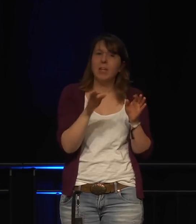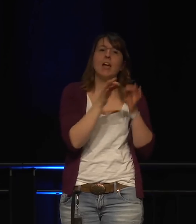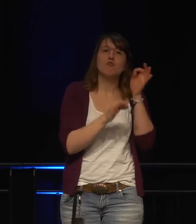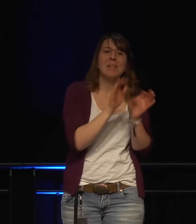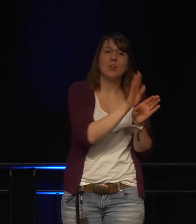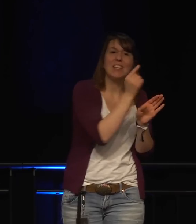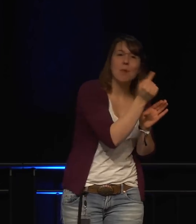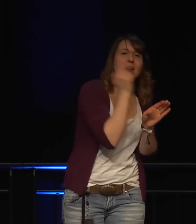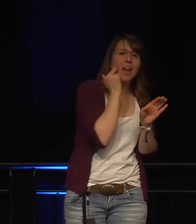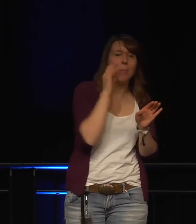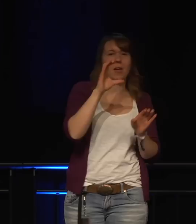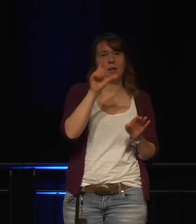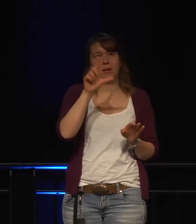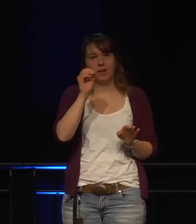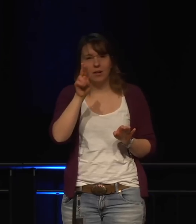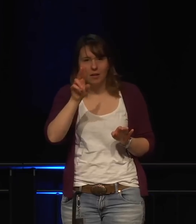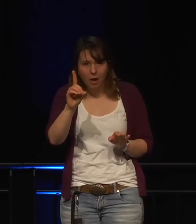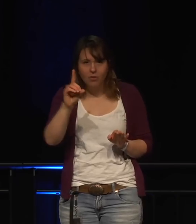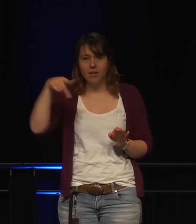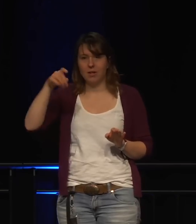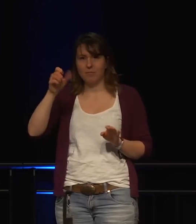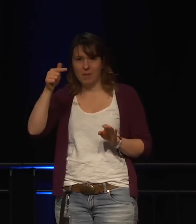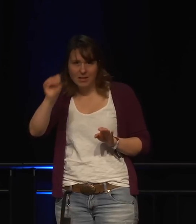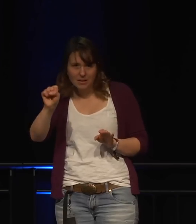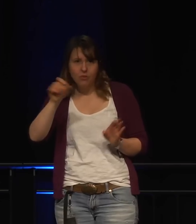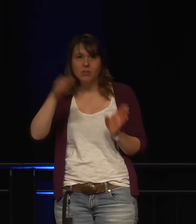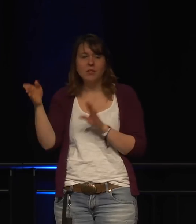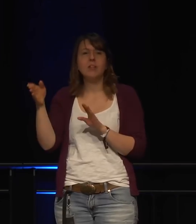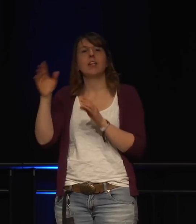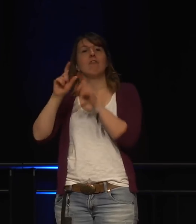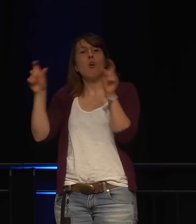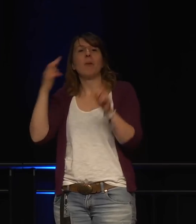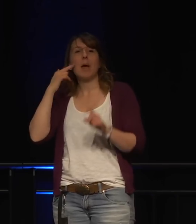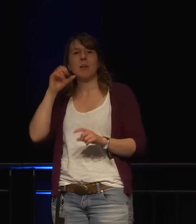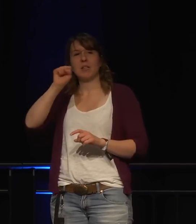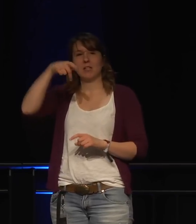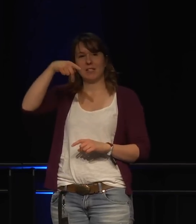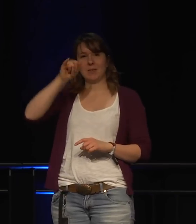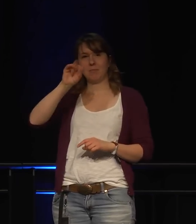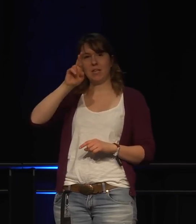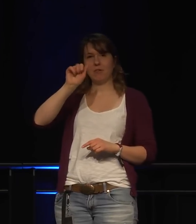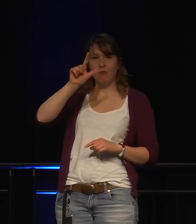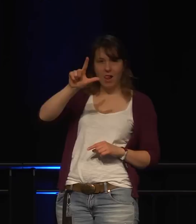Ah, es heißt ein Cloud Pet, also ein Cloud-Schmusetier.